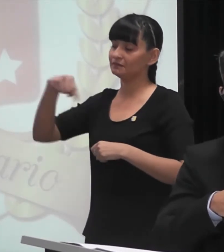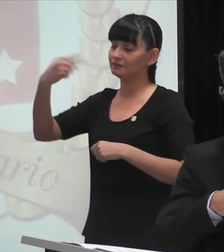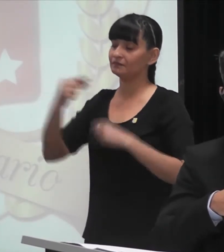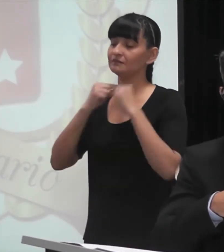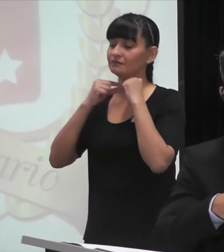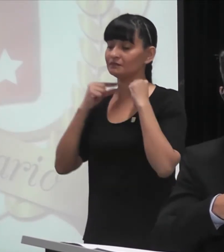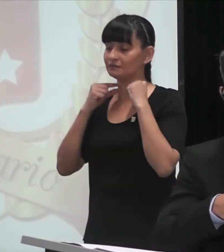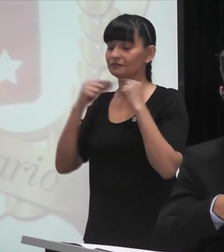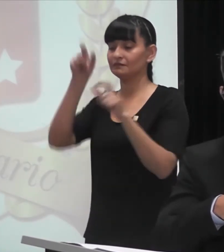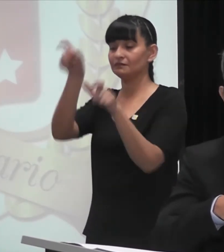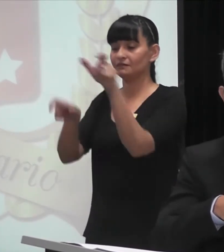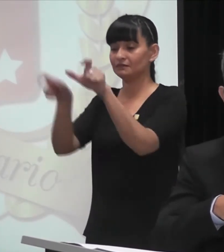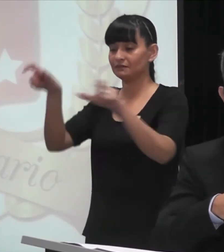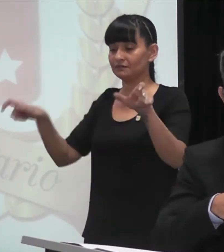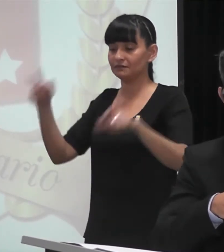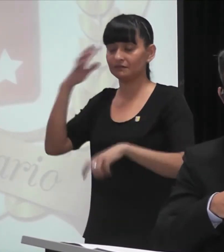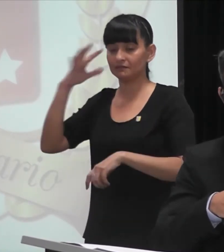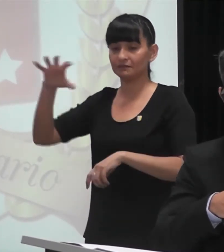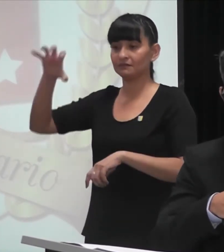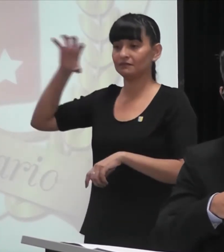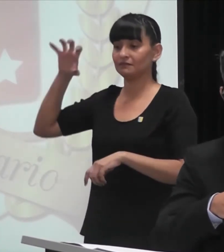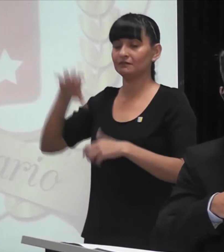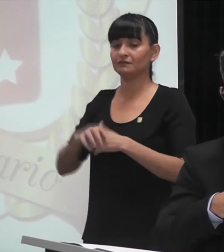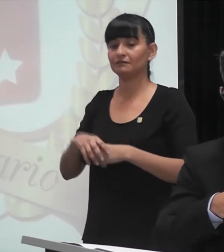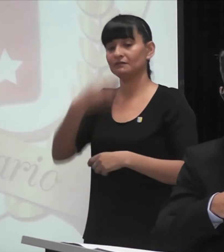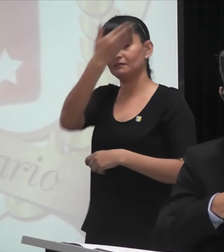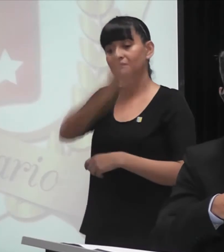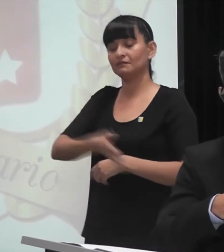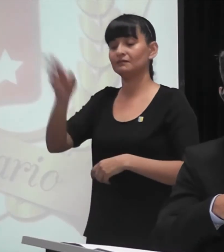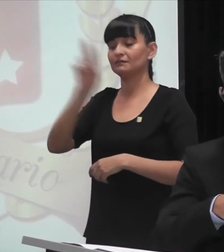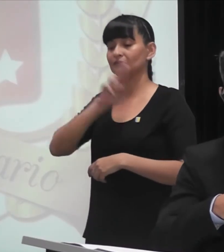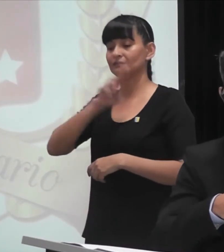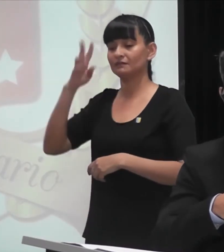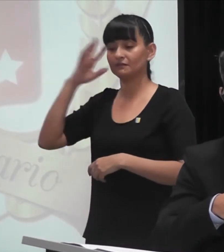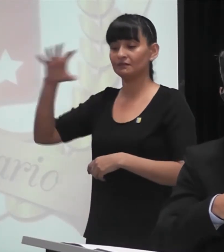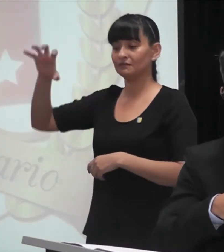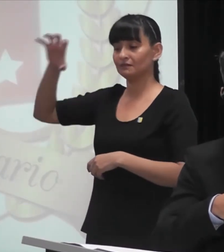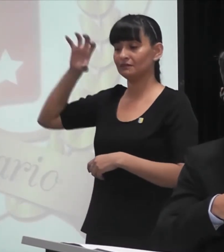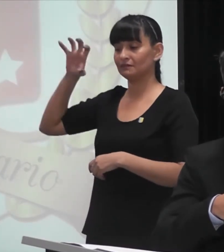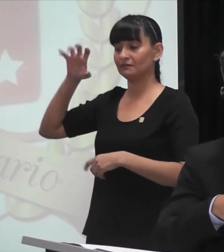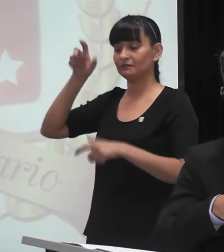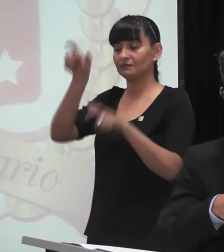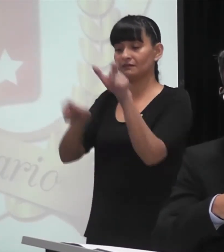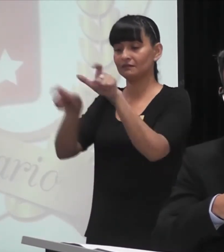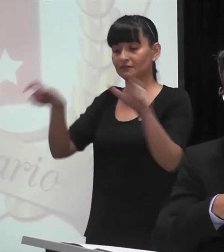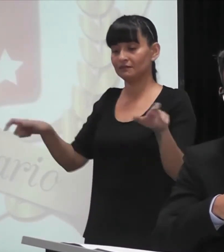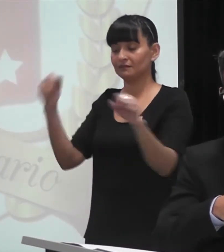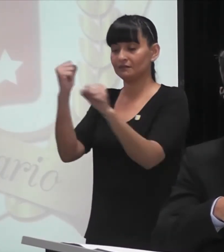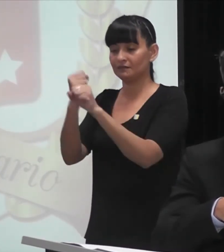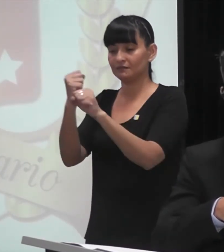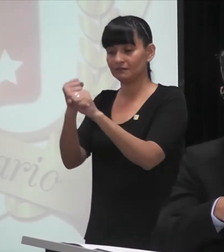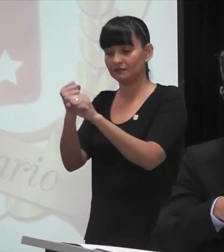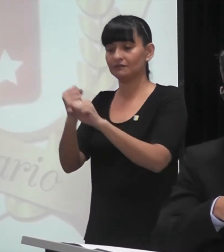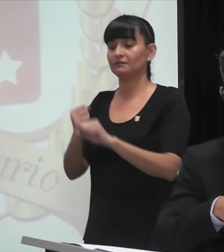En fin, mi amor y recordación, gracias mil a los